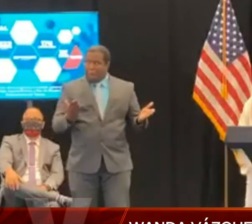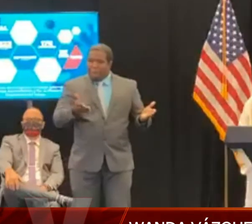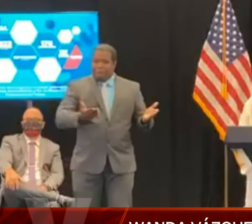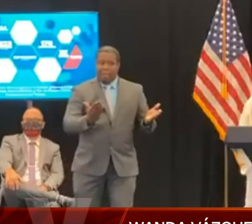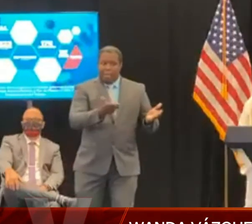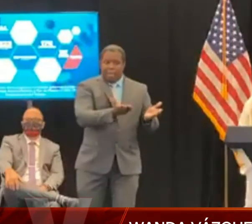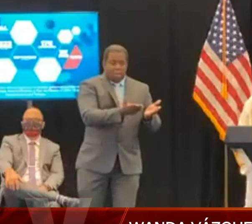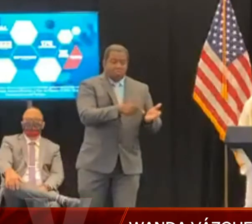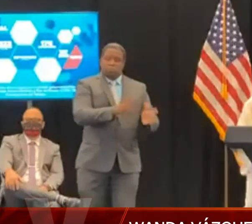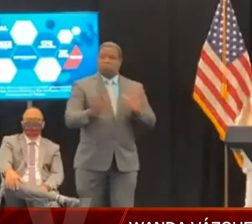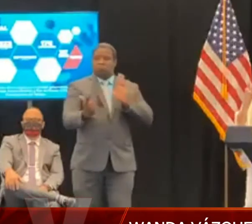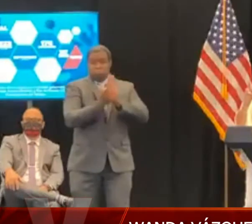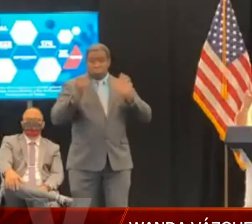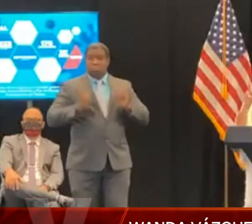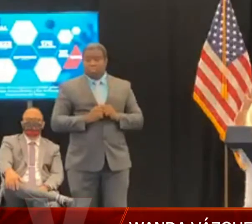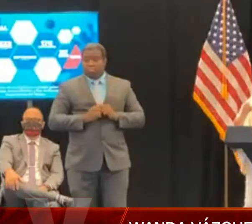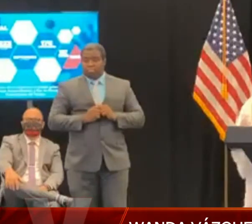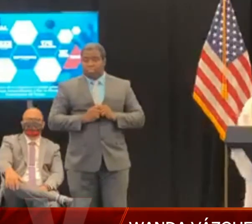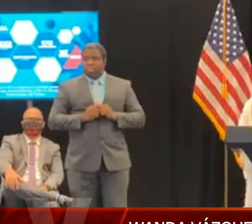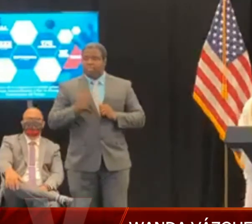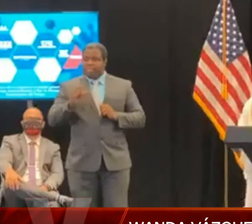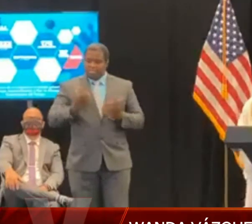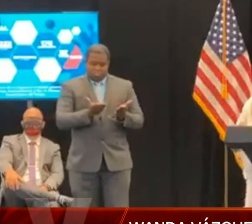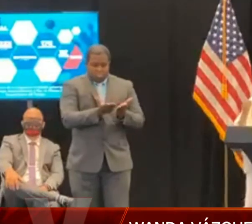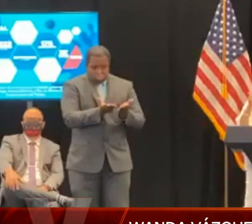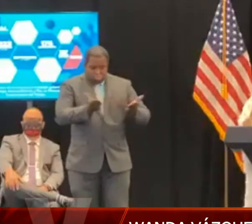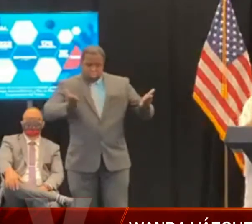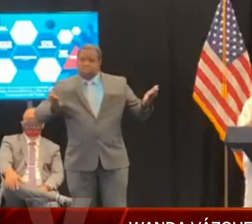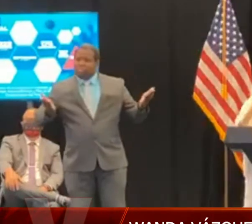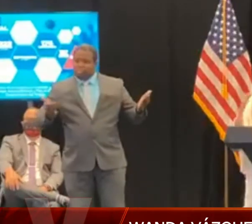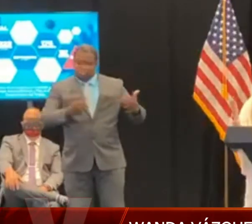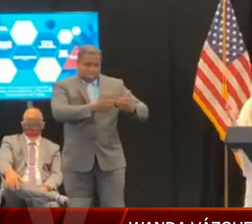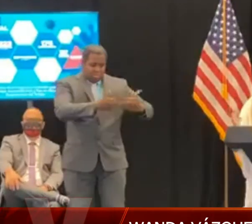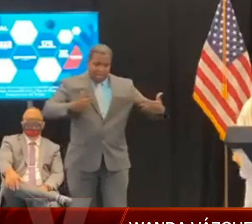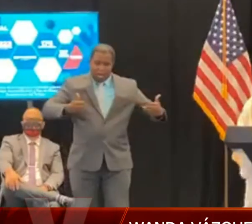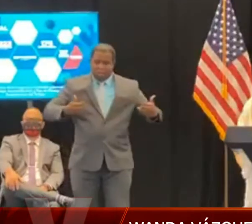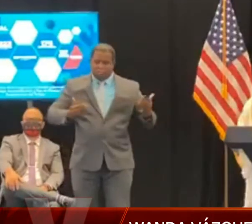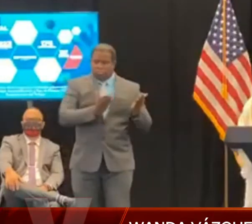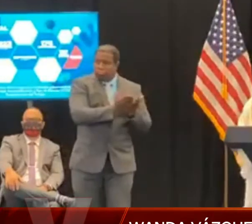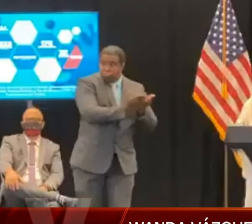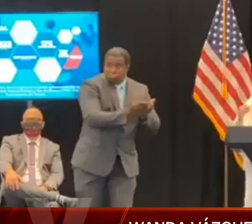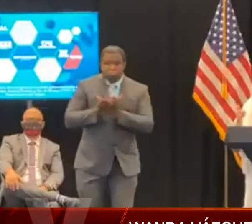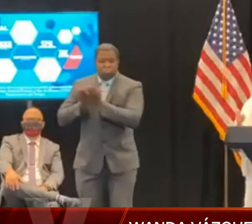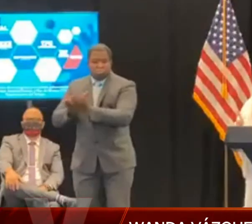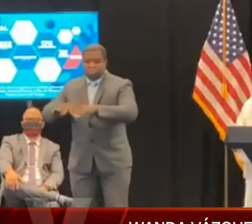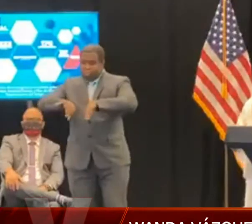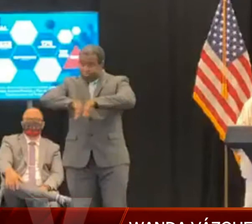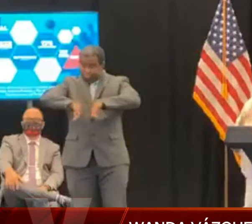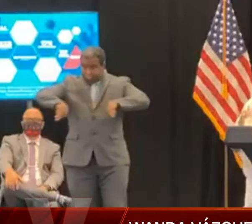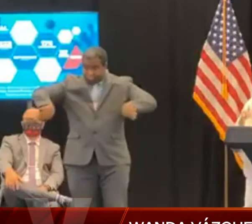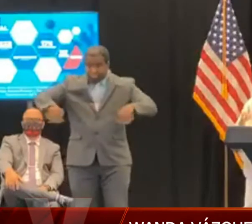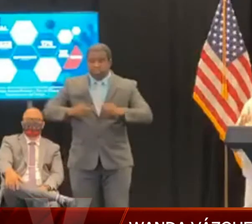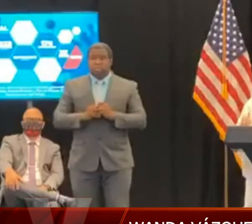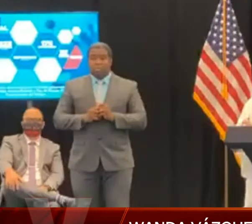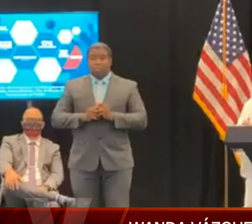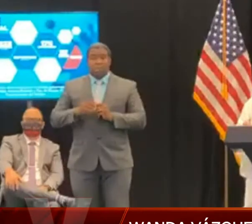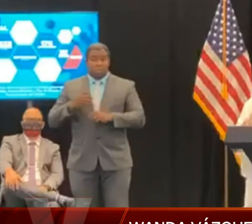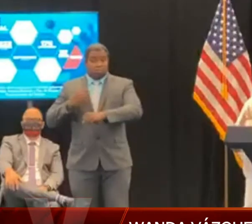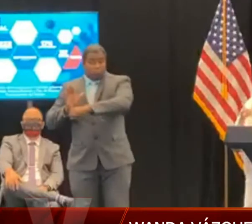que ya estamos dando, es la segunda oportunidad. Ya tuvieron una y hubo unas situaciones que nos llevaron como